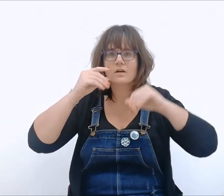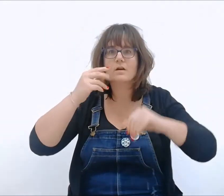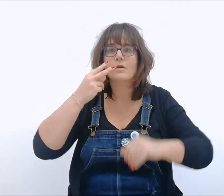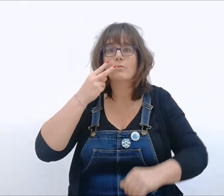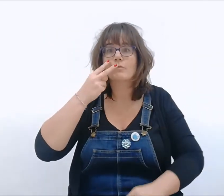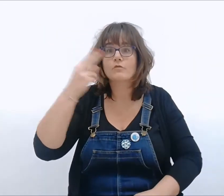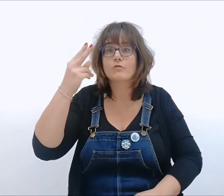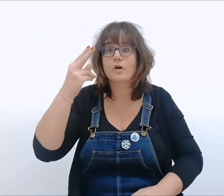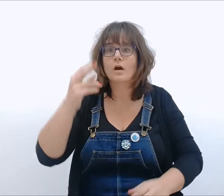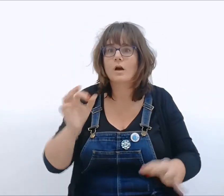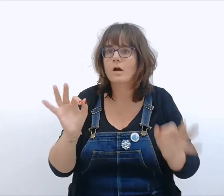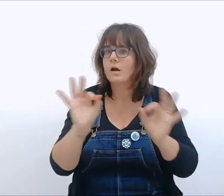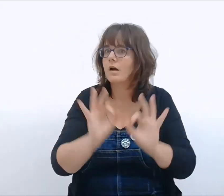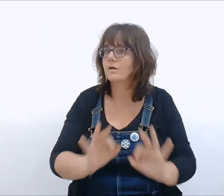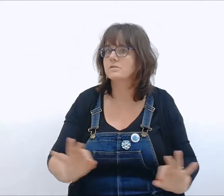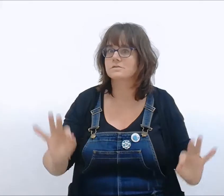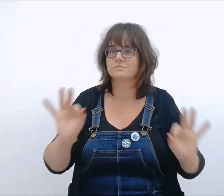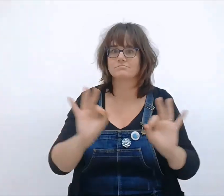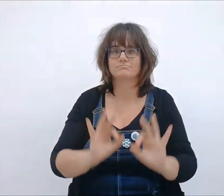il fait tout noir.